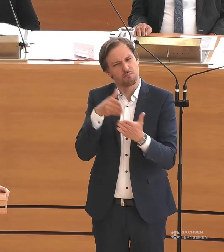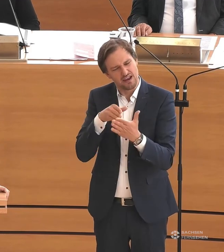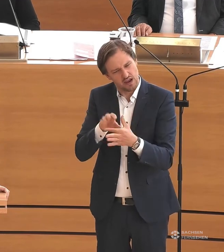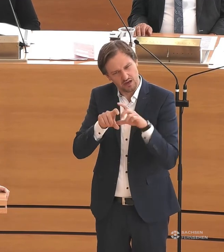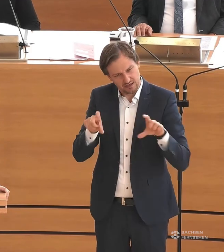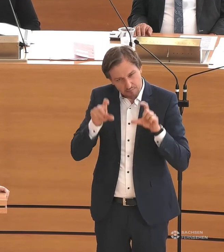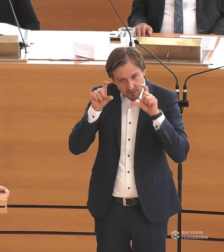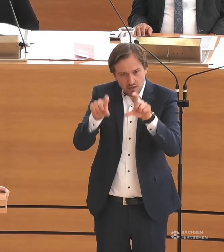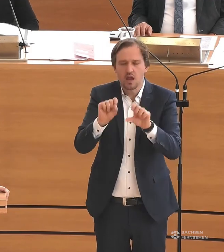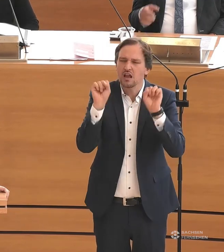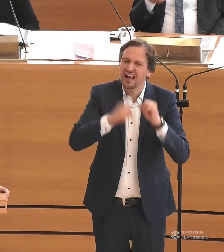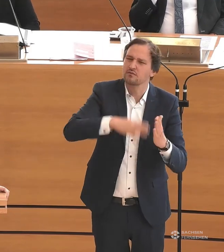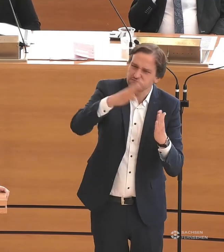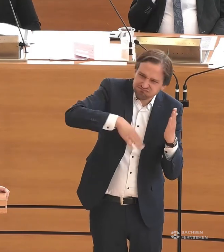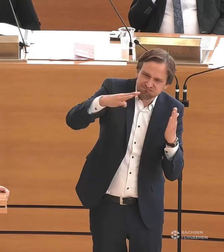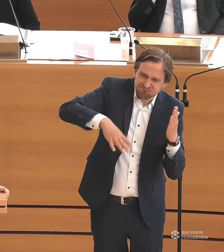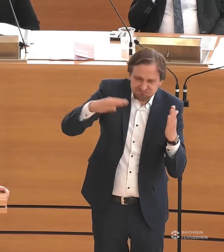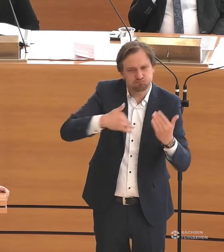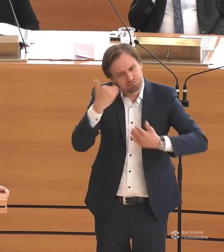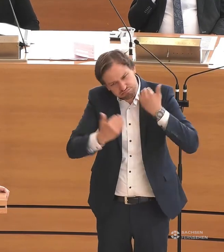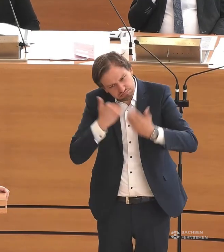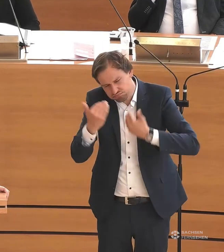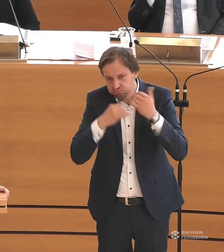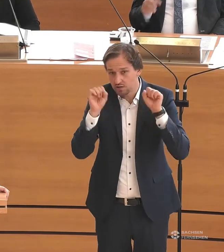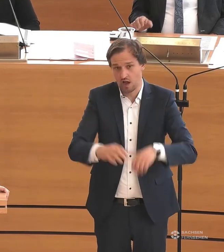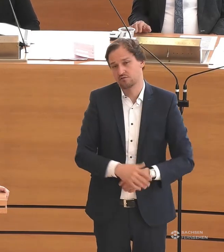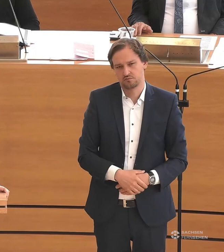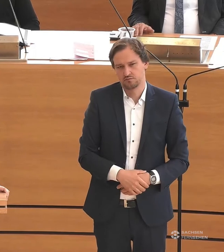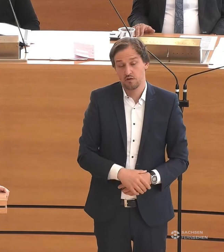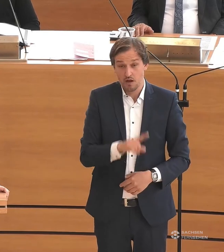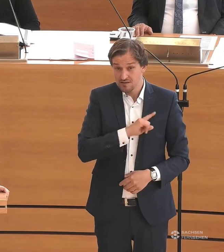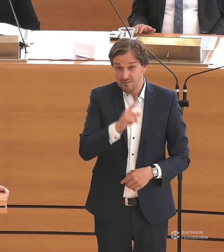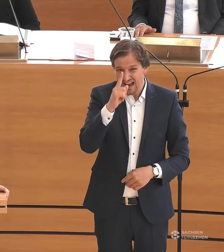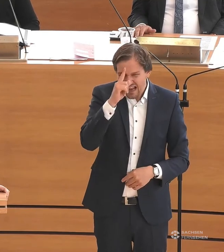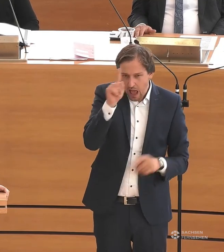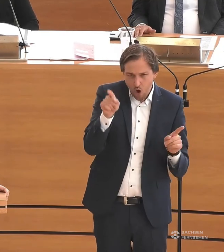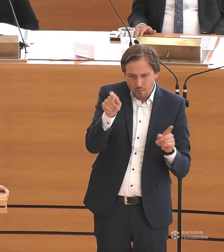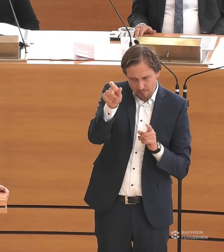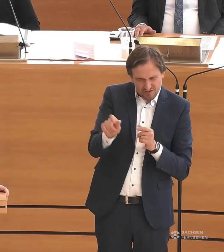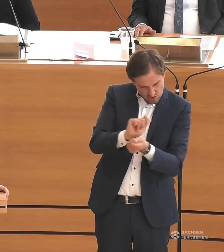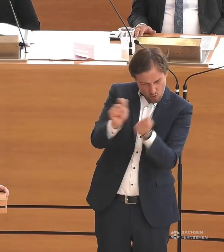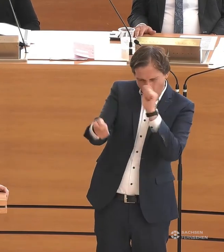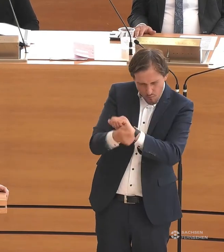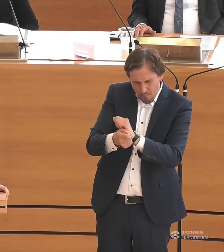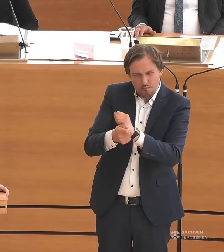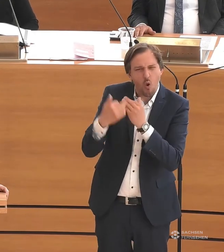Ich könnte darüber einen Roman verfassen, aber ich glaube nicht mehr daran, dass jemand wirklich etwas ändern wird.